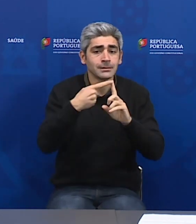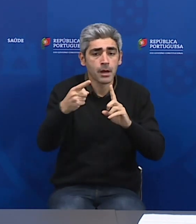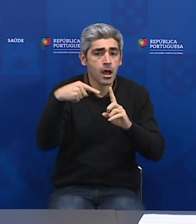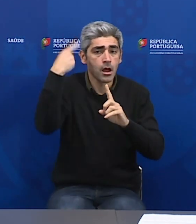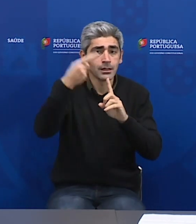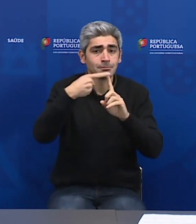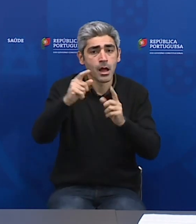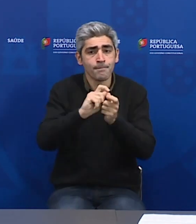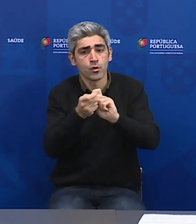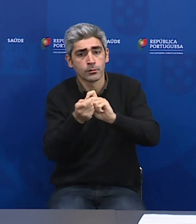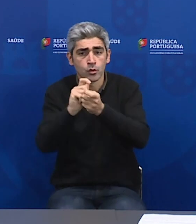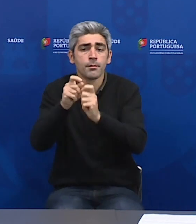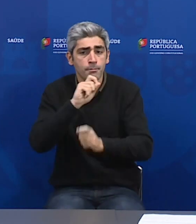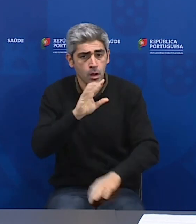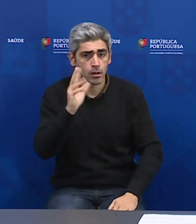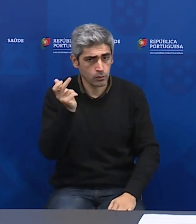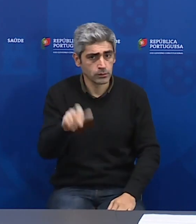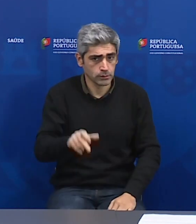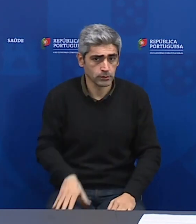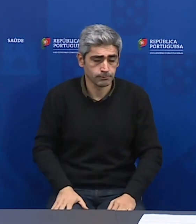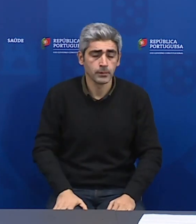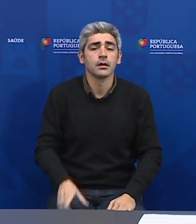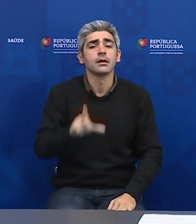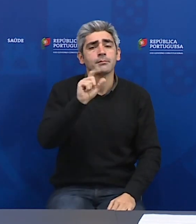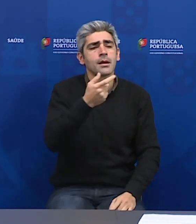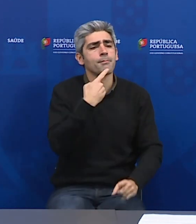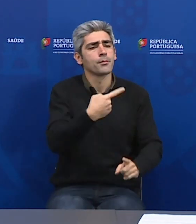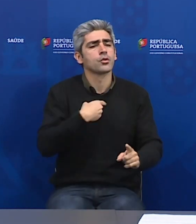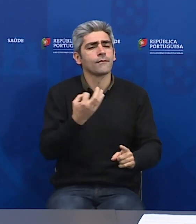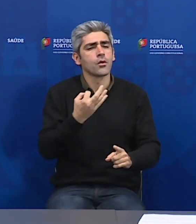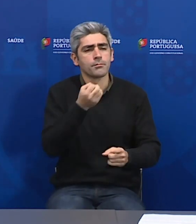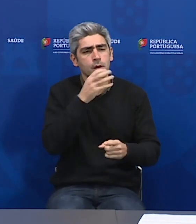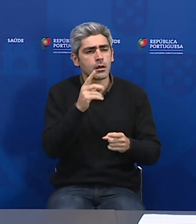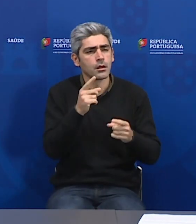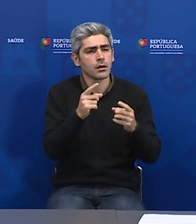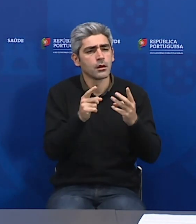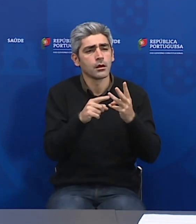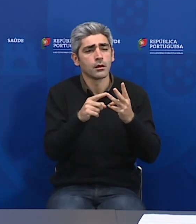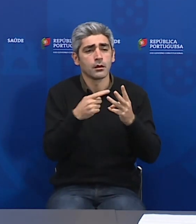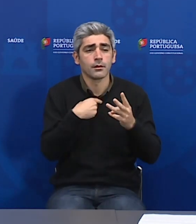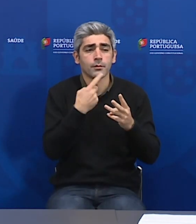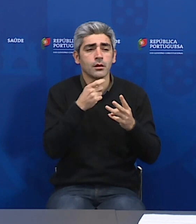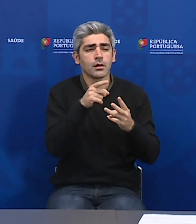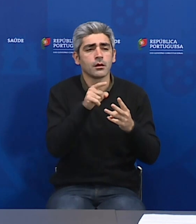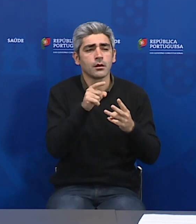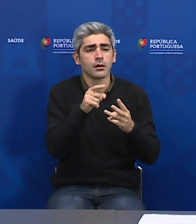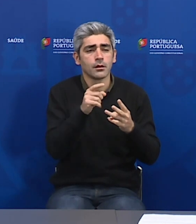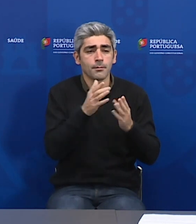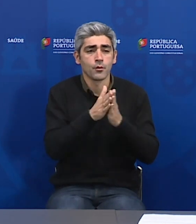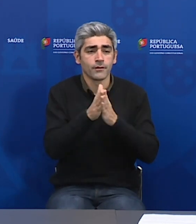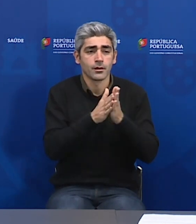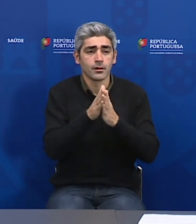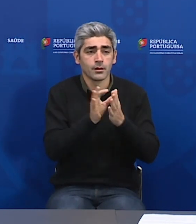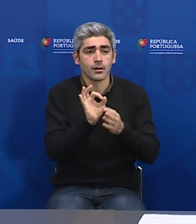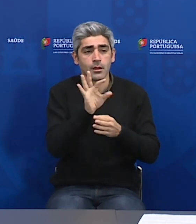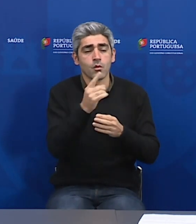para semana. Também me perguntou, perdi-me agora um pouco com as perguntas. Eu aproveitava